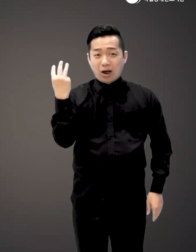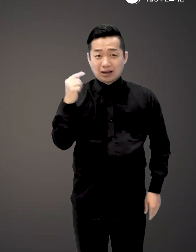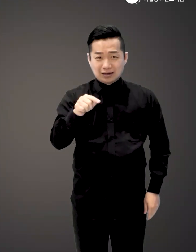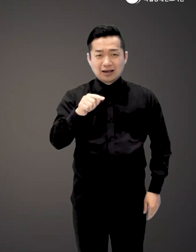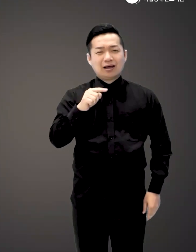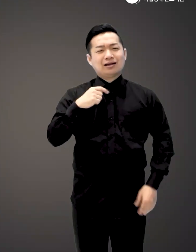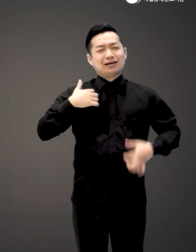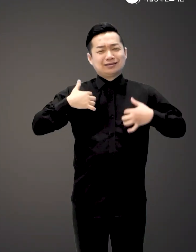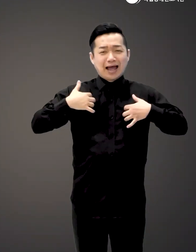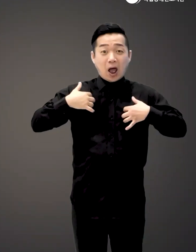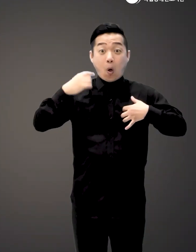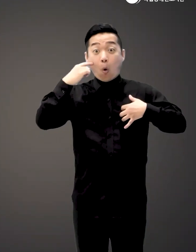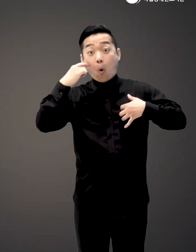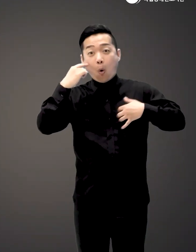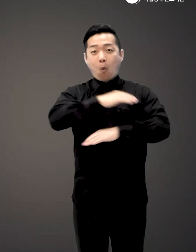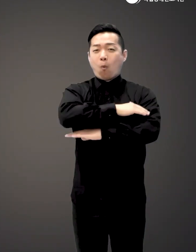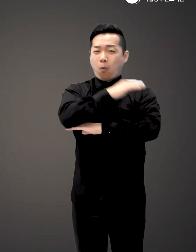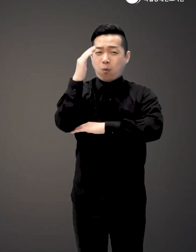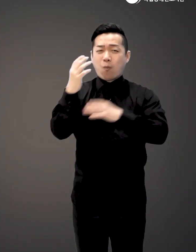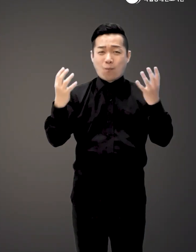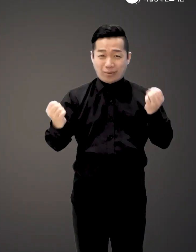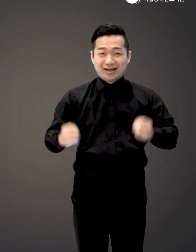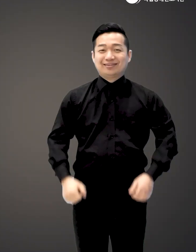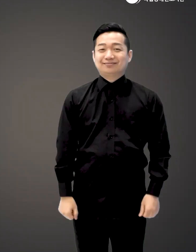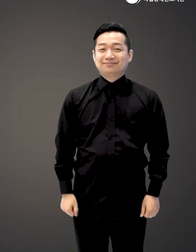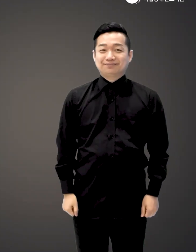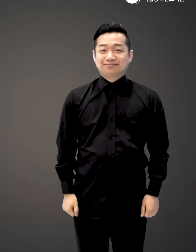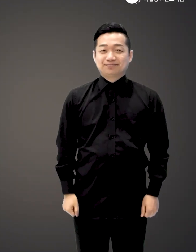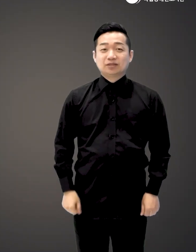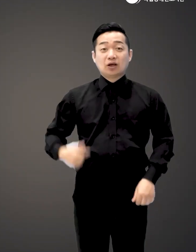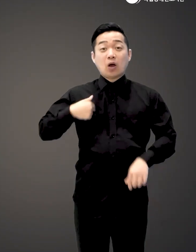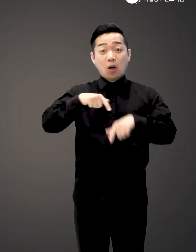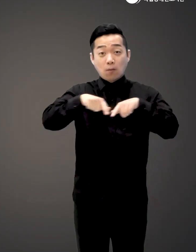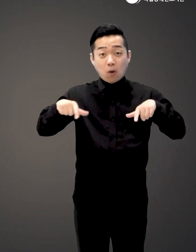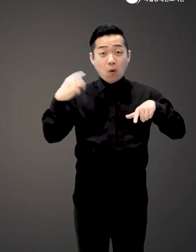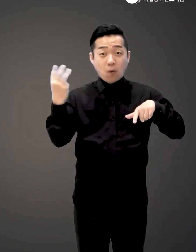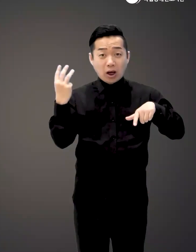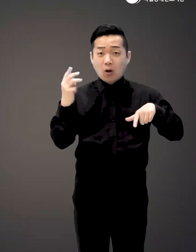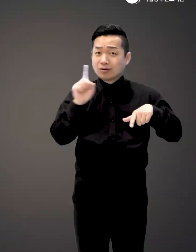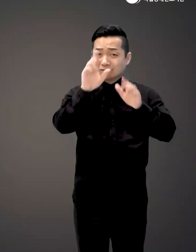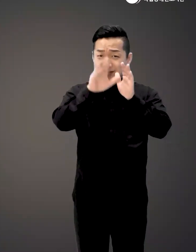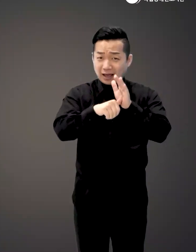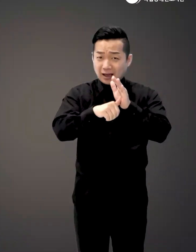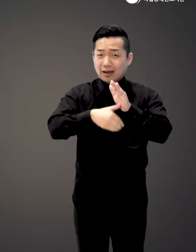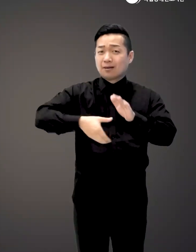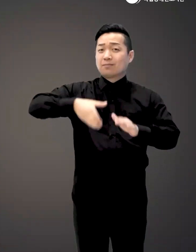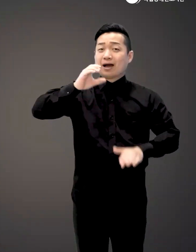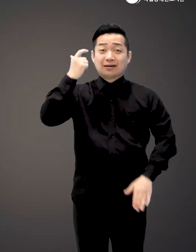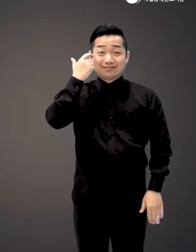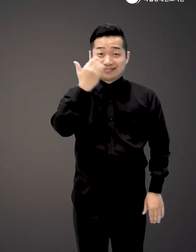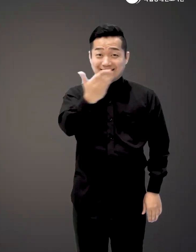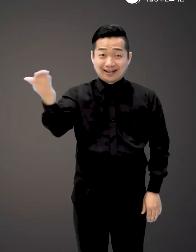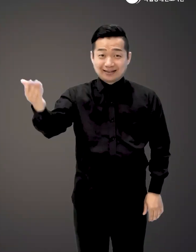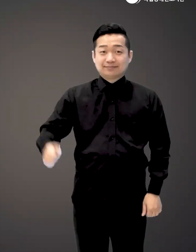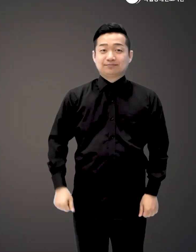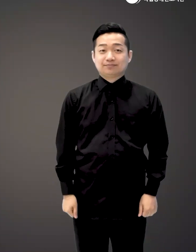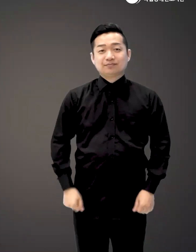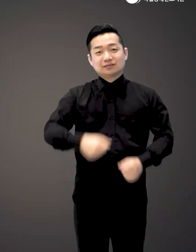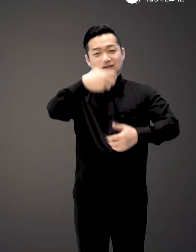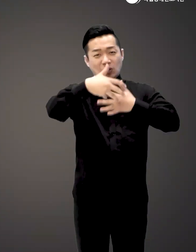넘쳐 흐를 만큼 흥미로운 이야기들이 가득합니다 우리는 보통 와인을 어떤 순간에 마실까요?